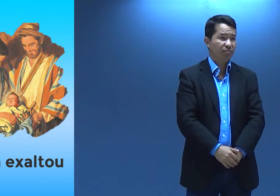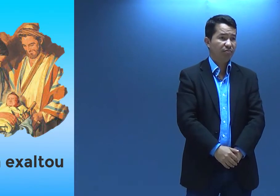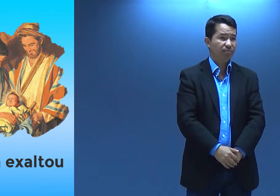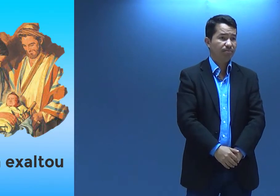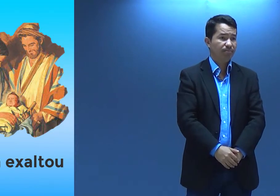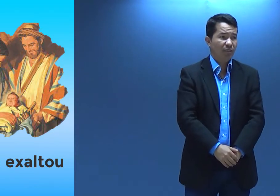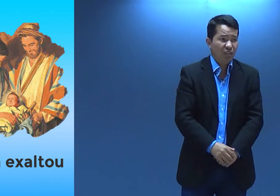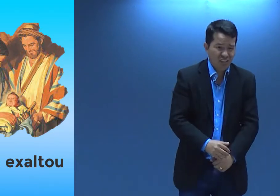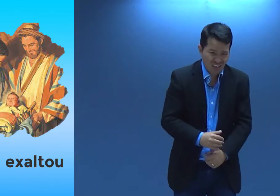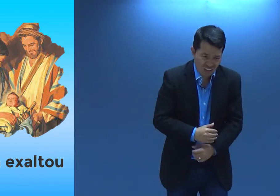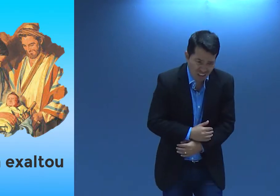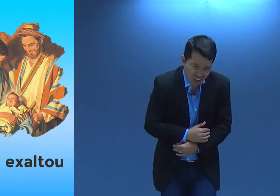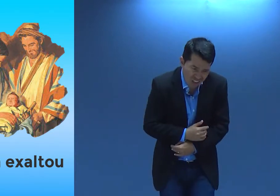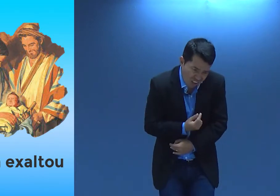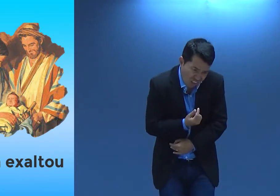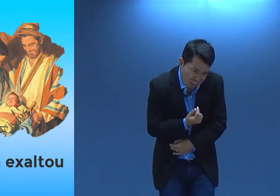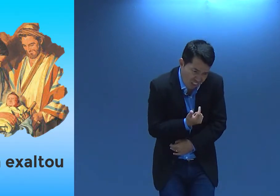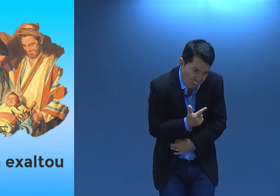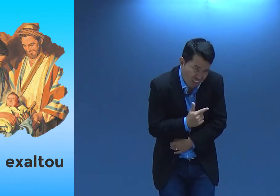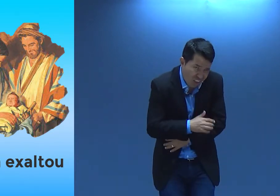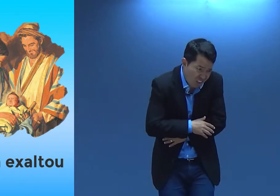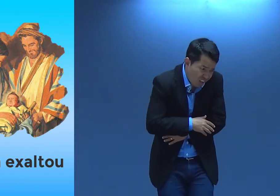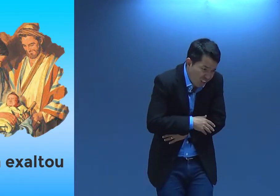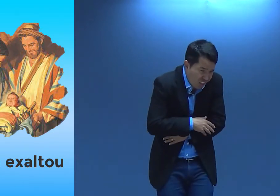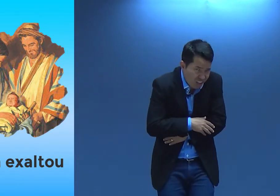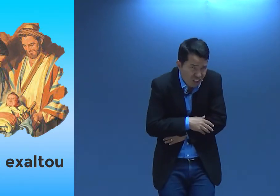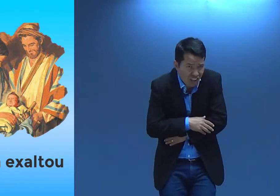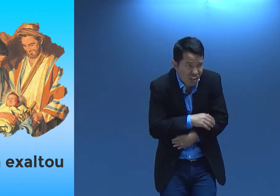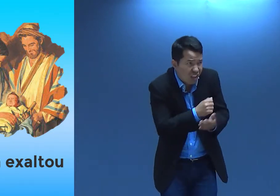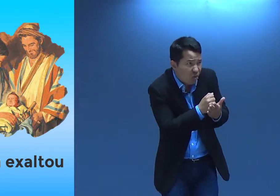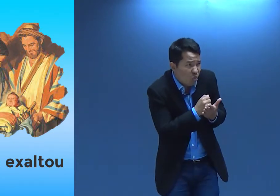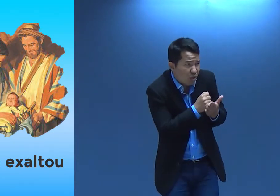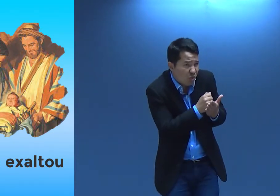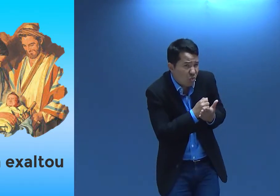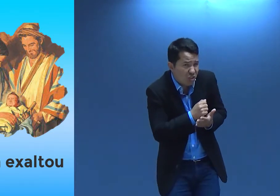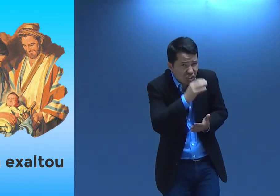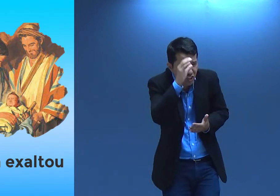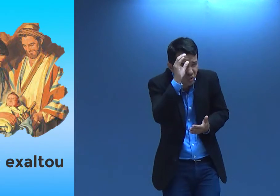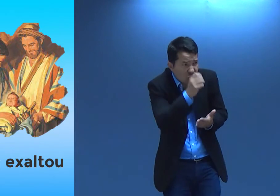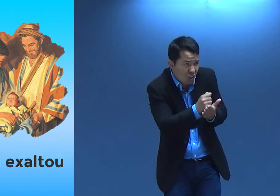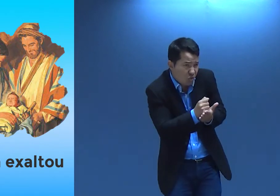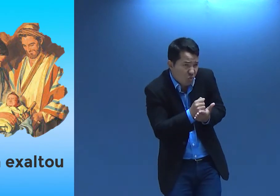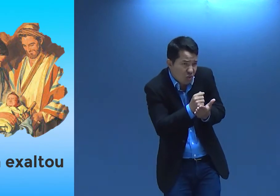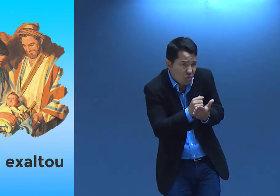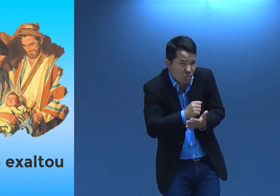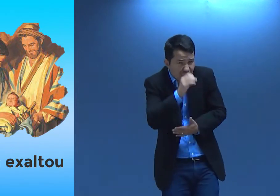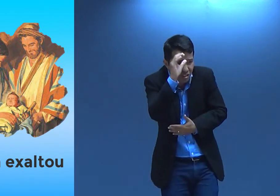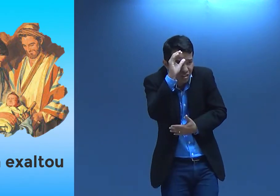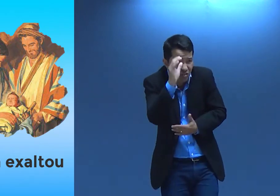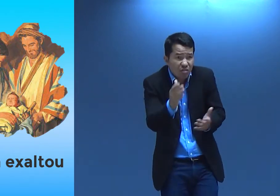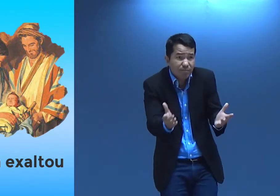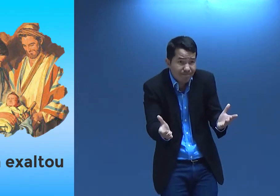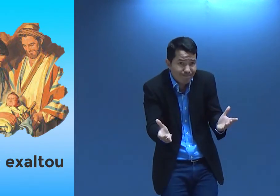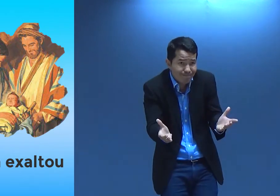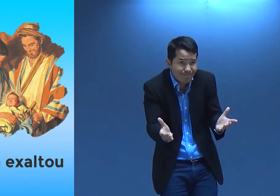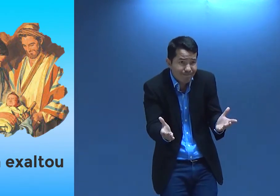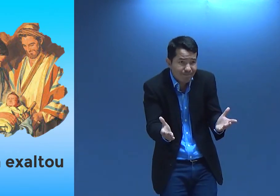ela é uma pessoa humilde. É, eu não tenho dinheiro. Ai, me ajuda. Tia, por favor, me ajuda.